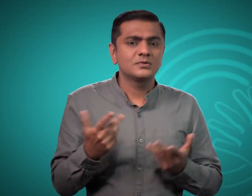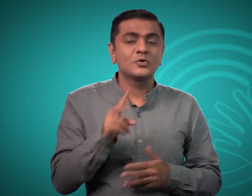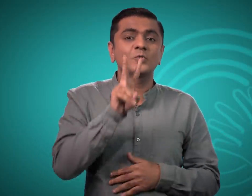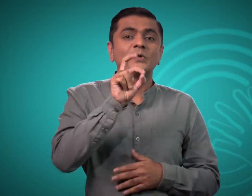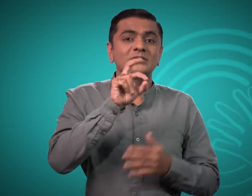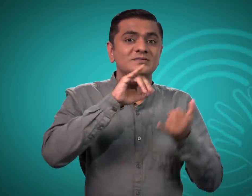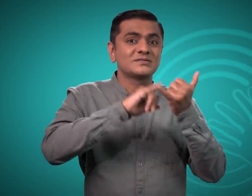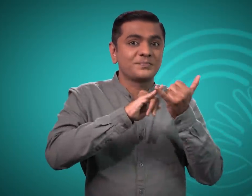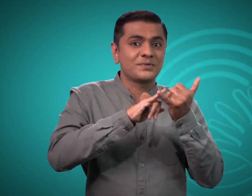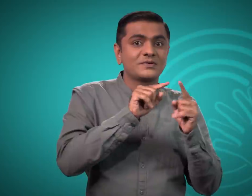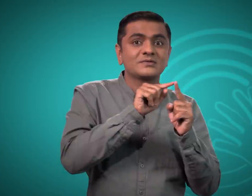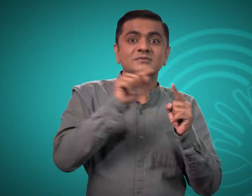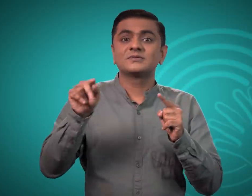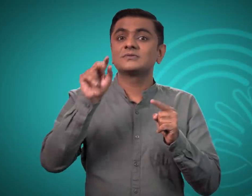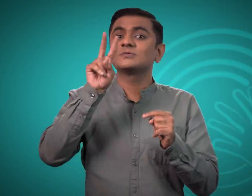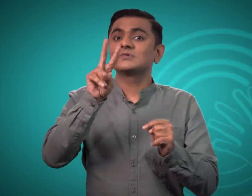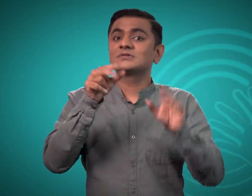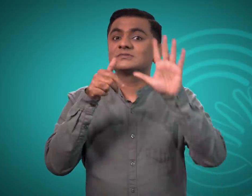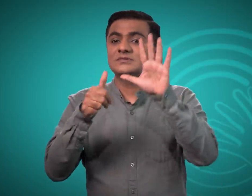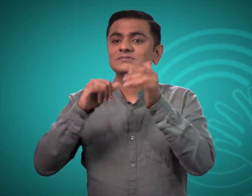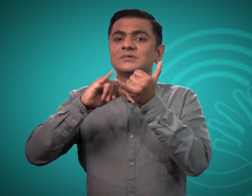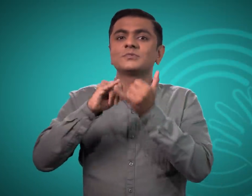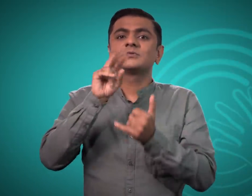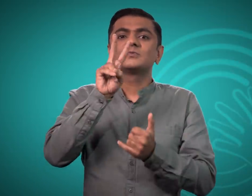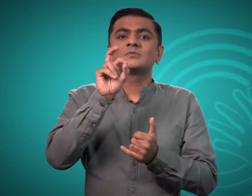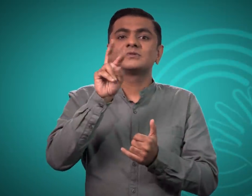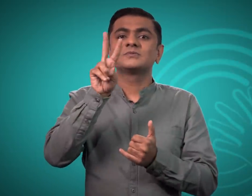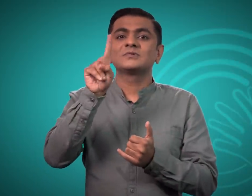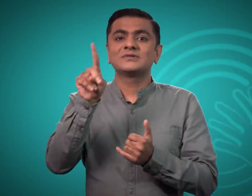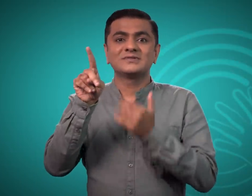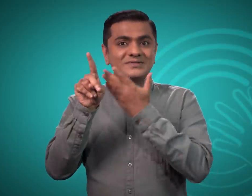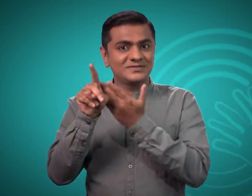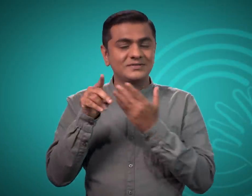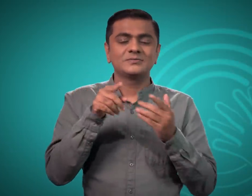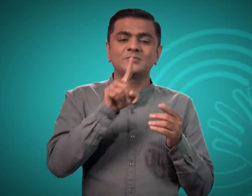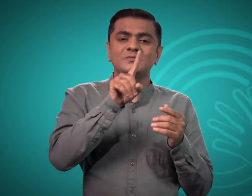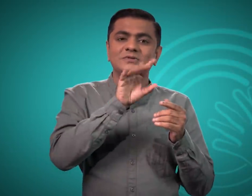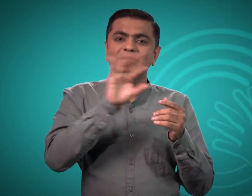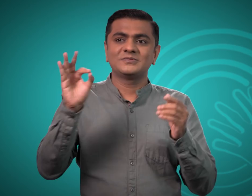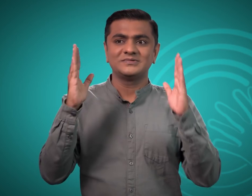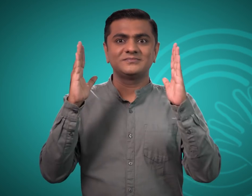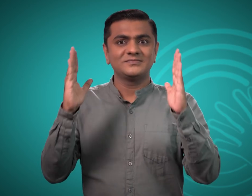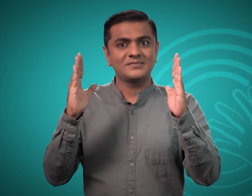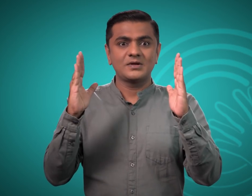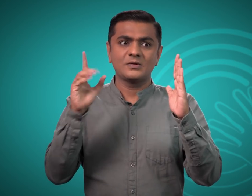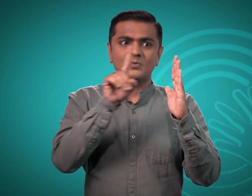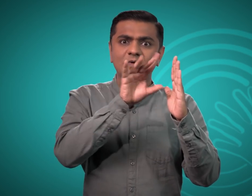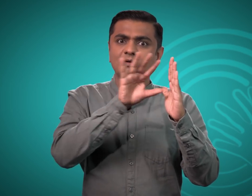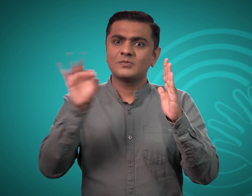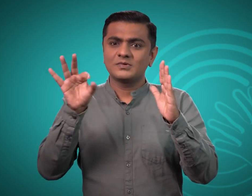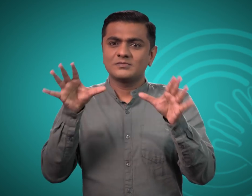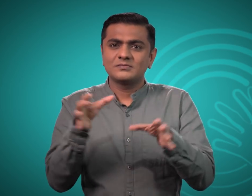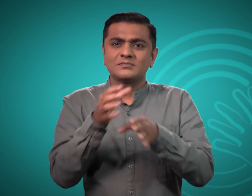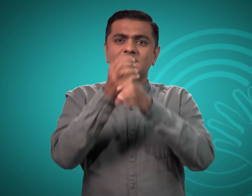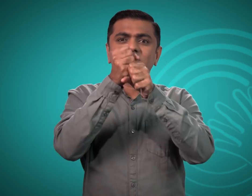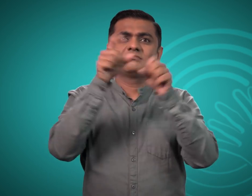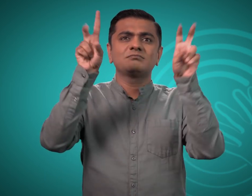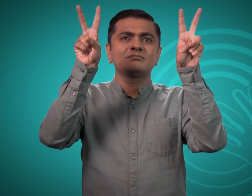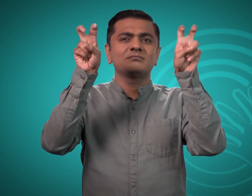इस साल 29 सितंबर से 26 सितंबर तक मनाया जाएगा। इस सप्ताह का विशय है